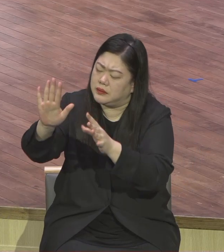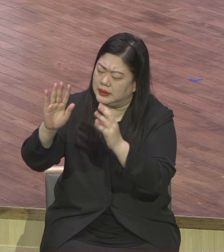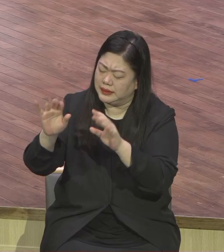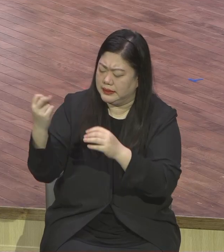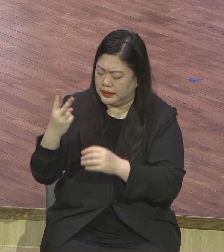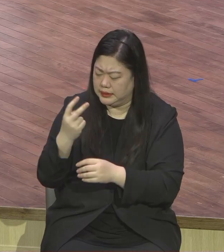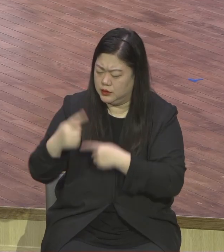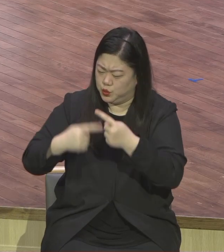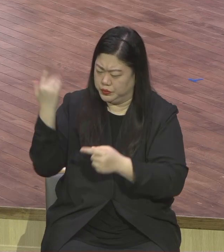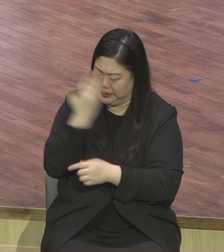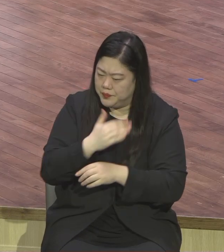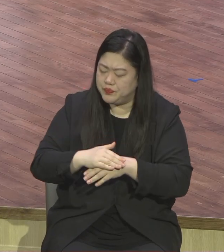않아요.